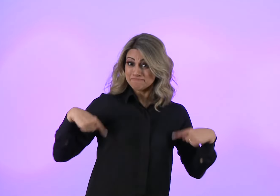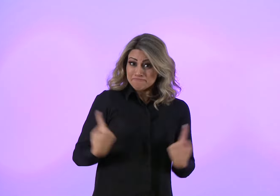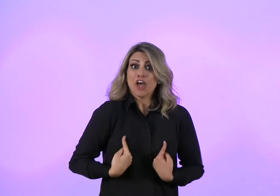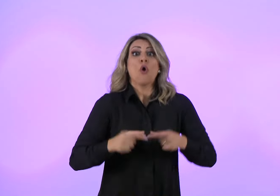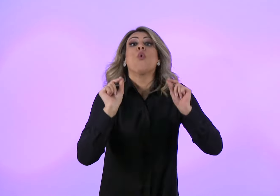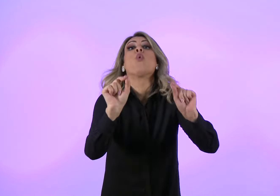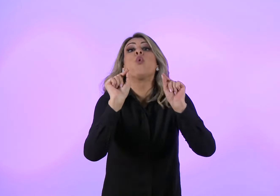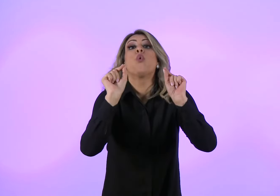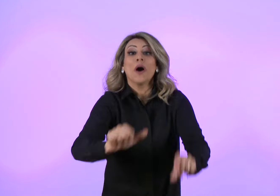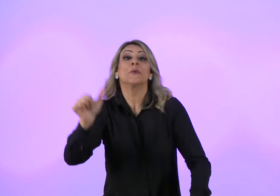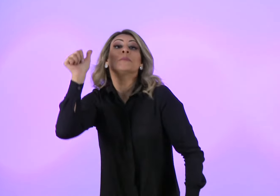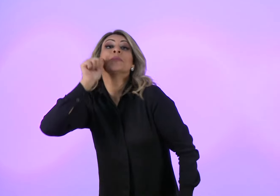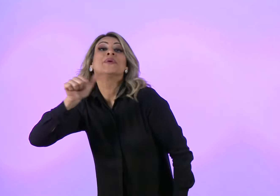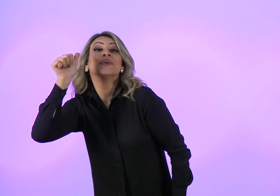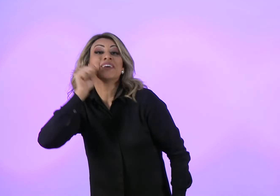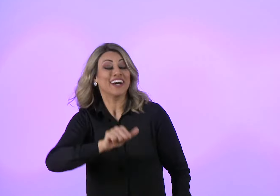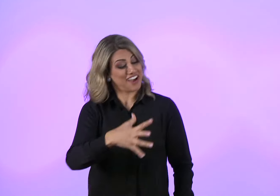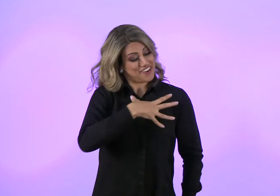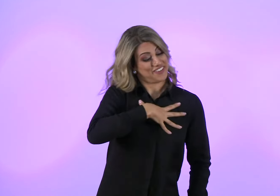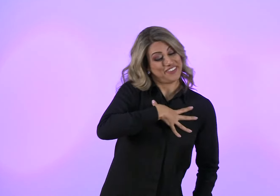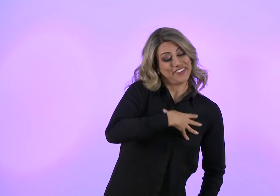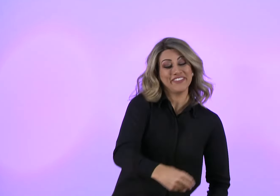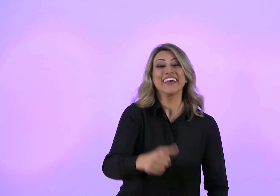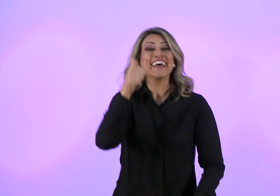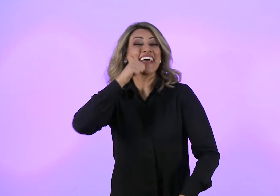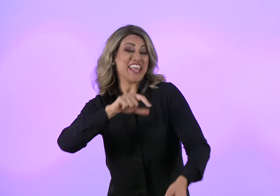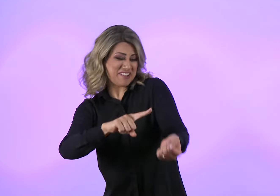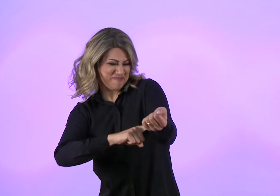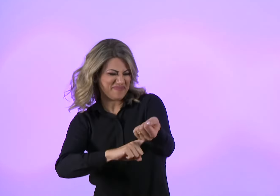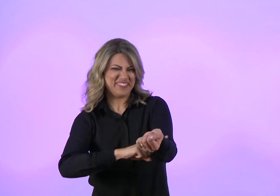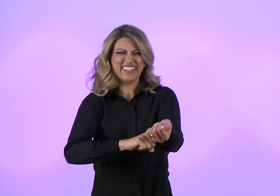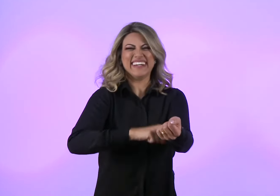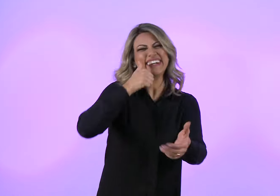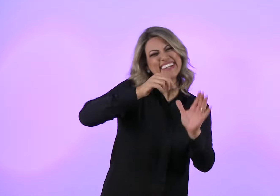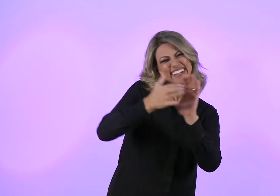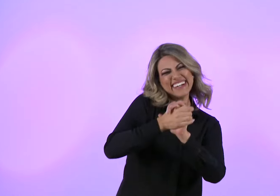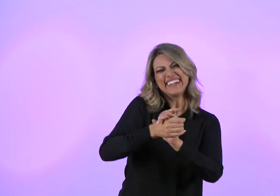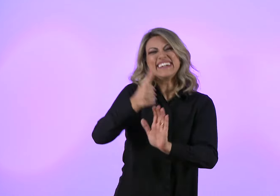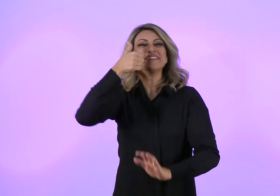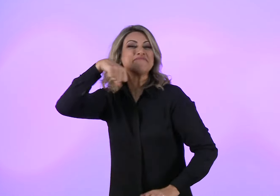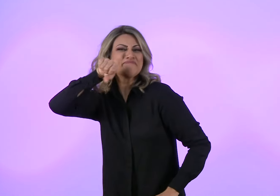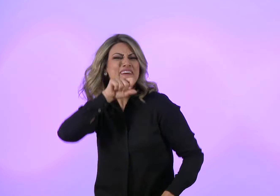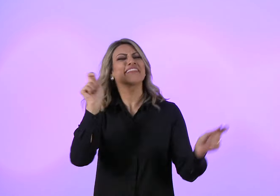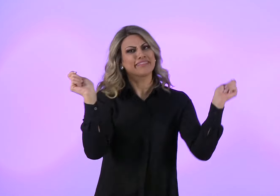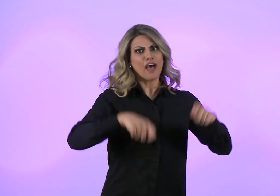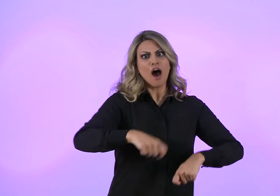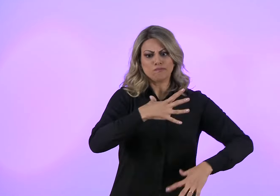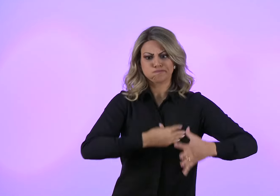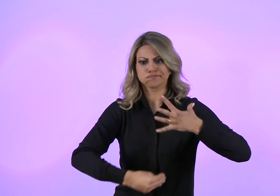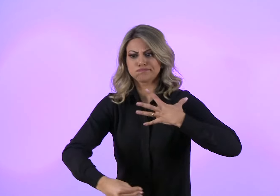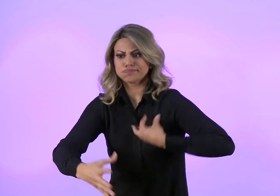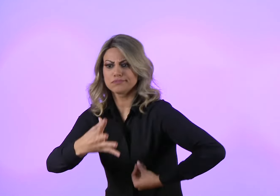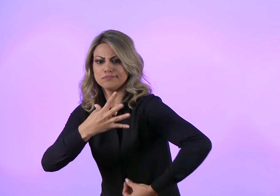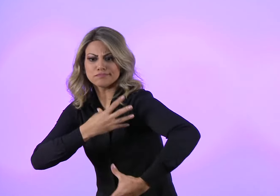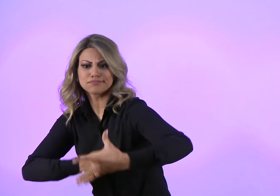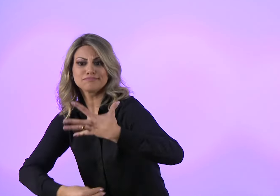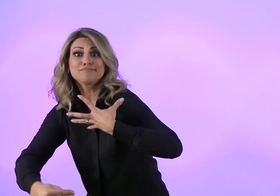filha, irmã, eu sou esposa Amiga, mãe que gera vida Sou